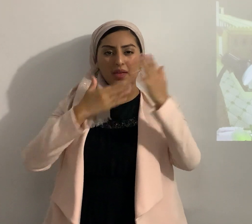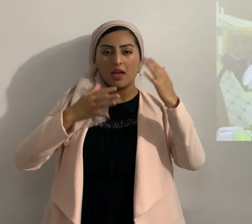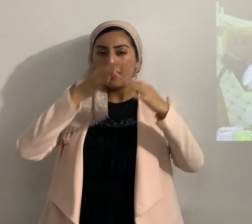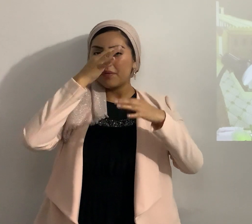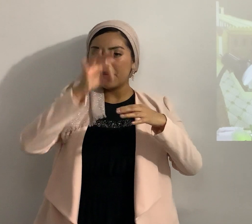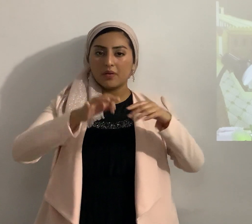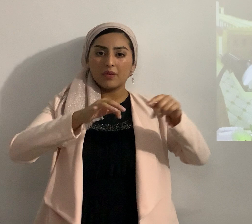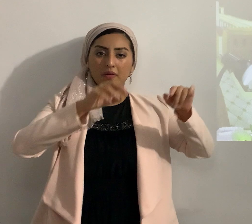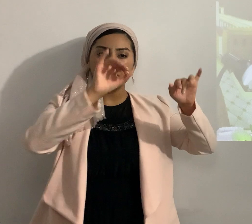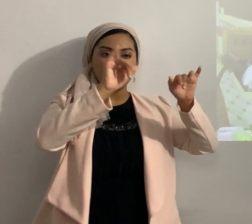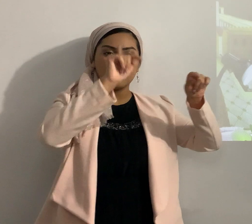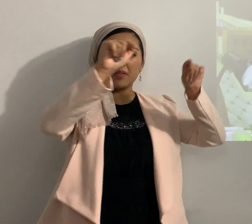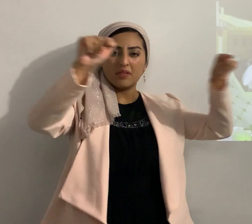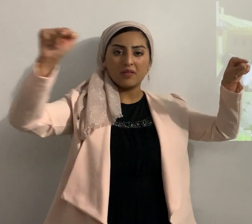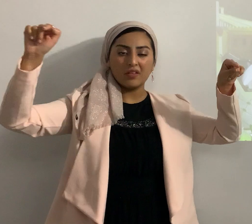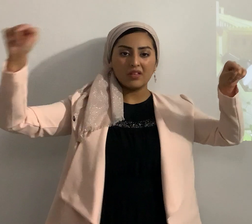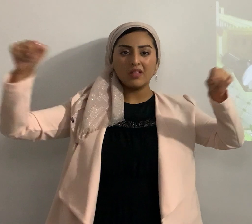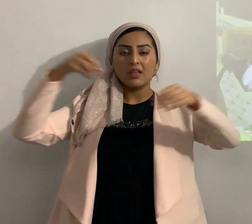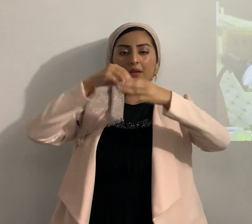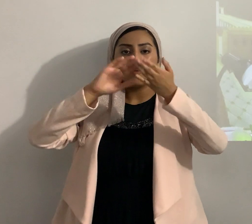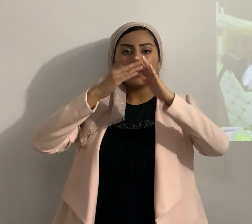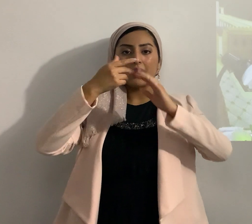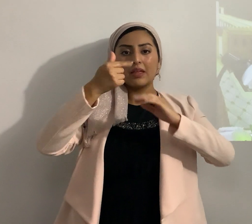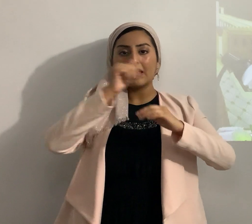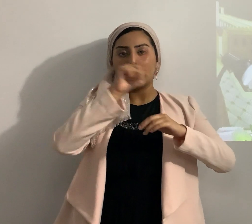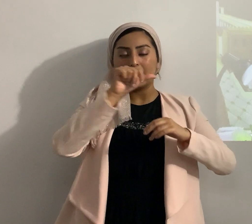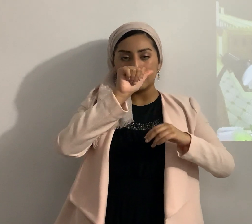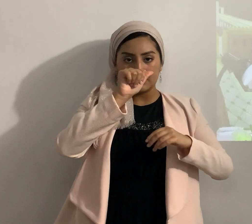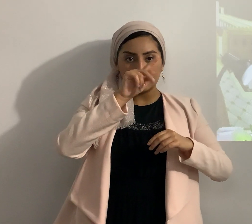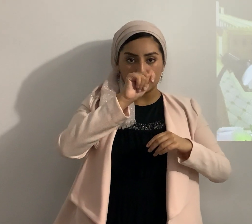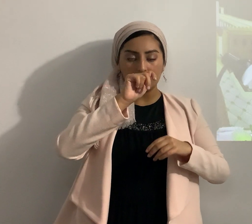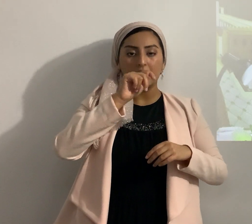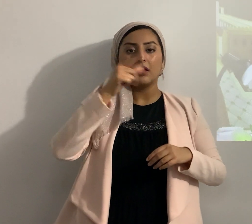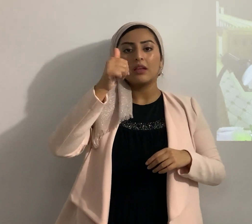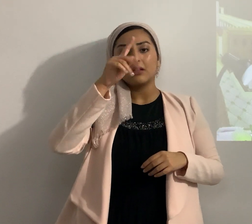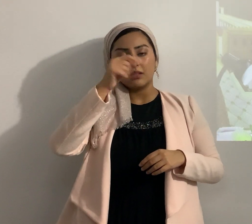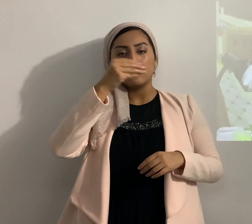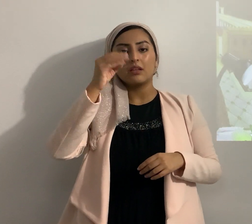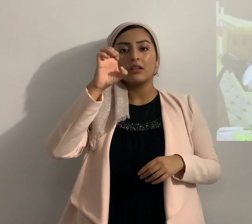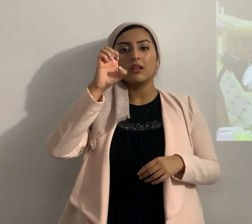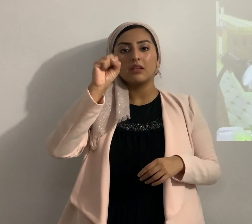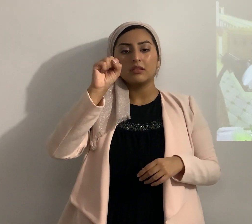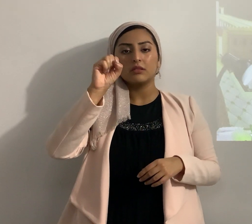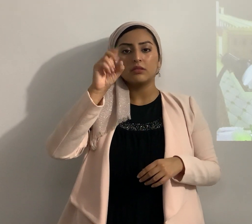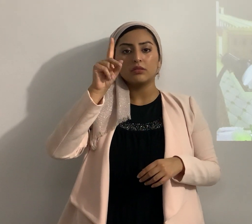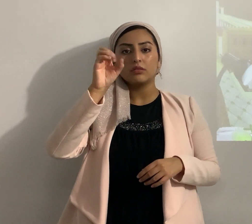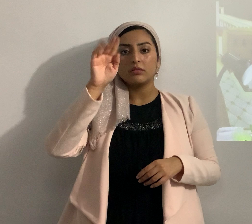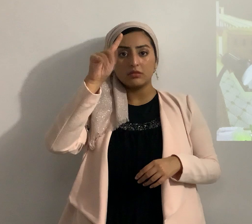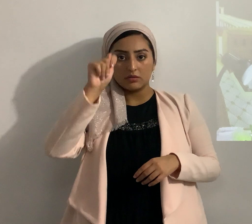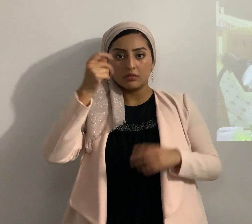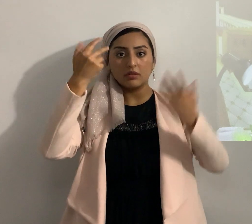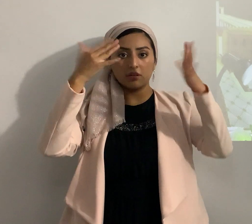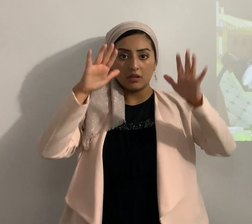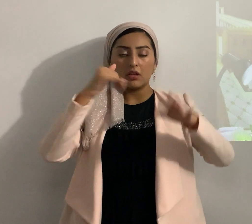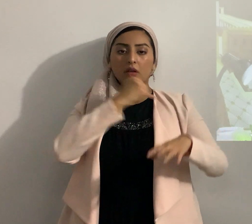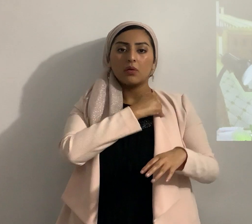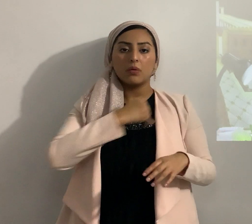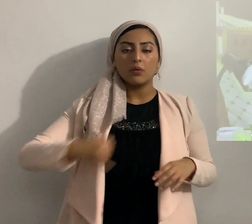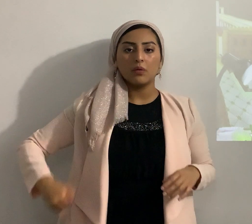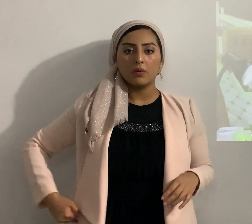las remotas ciudades de Gazagat y Azdot y luego Josué en el verso